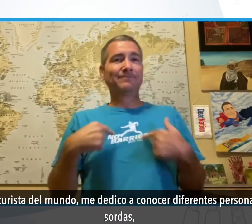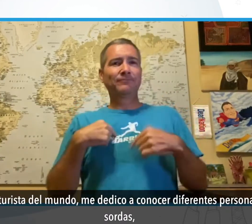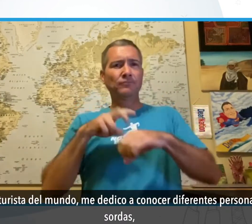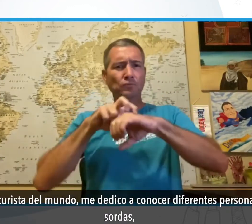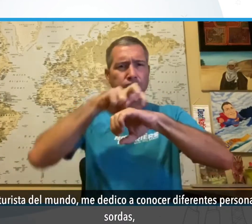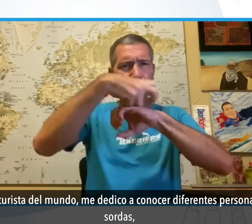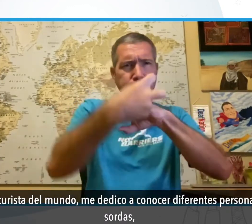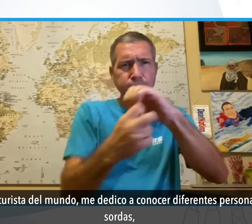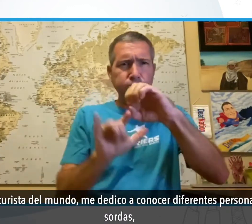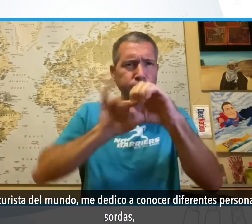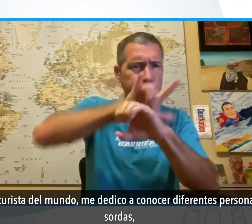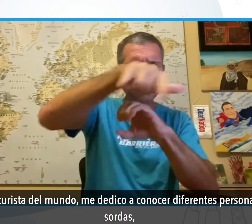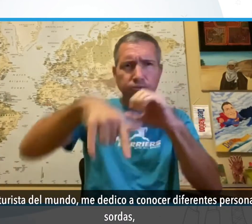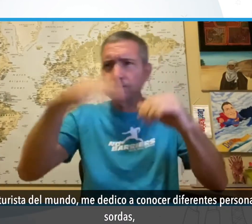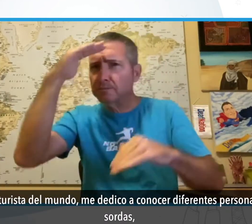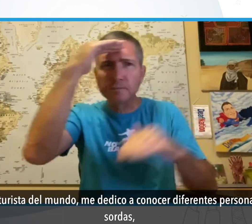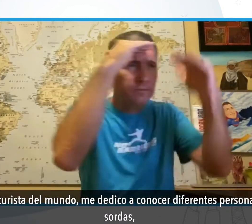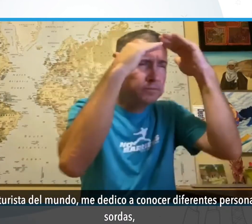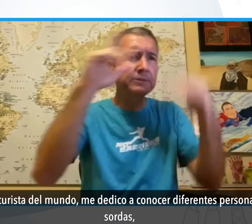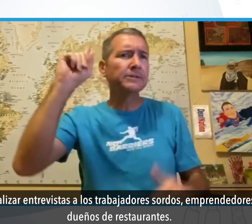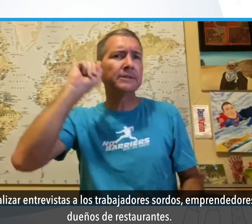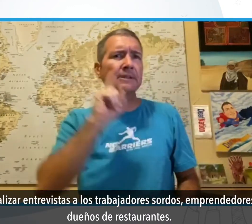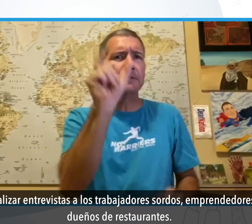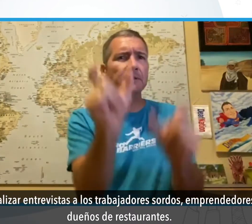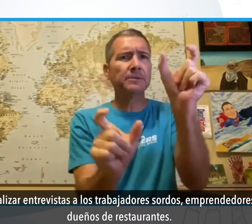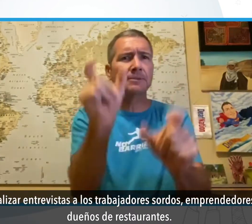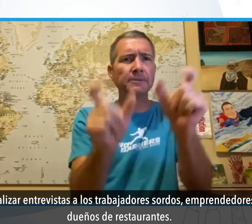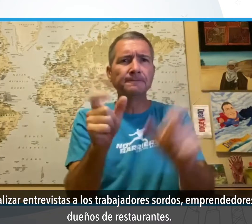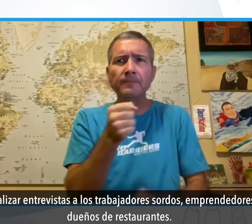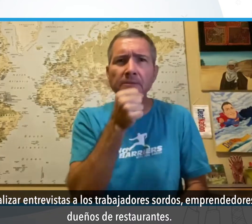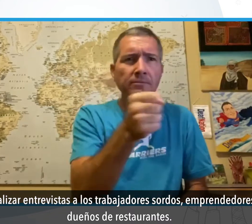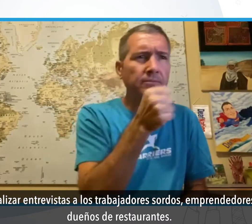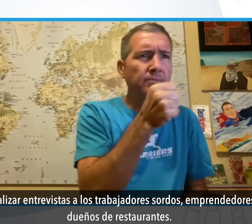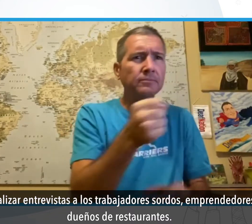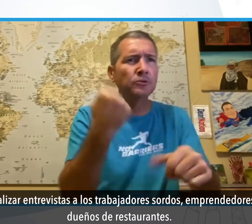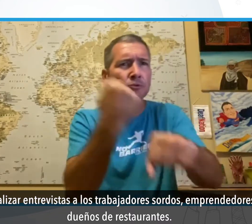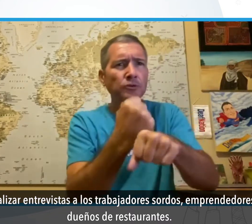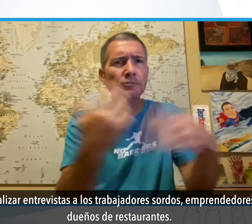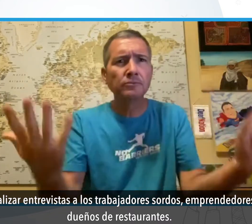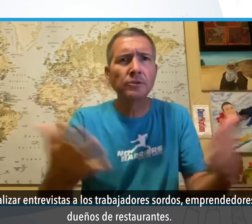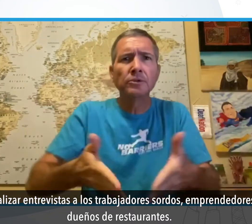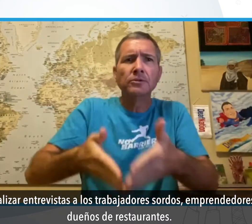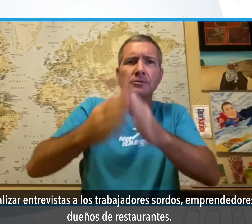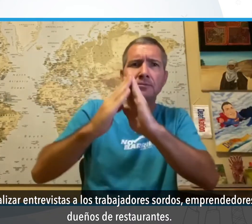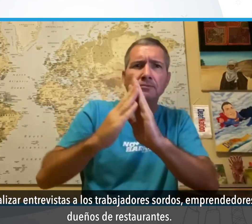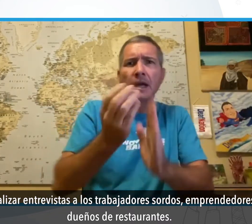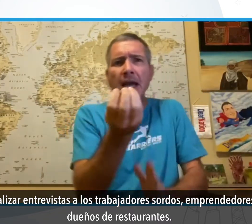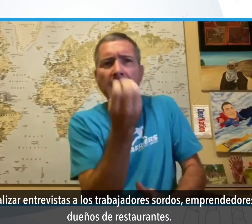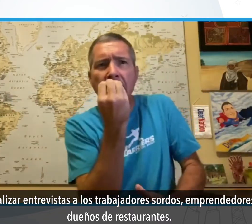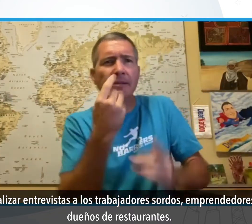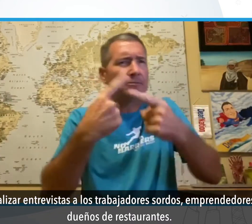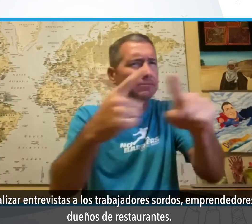Soy turista del mundo. Me dedico a conocer diferentes personas sordas, a realizar entrevistas a los trabajadores sordos, emprendedores,